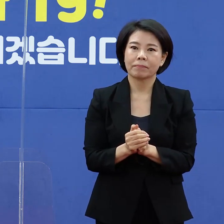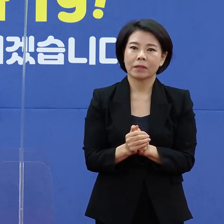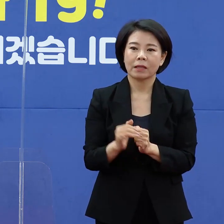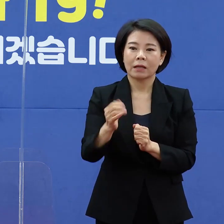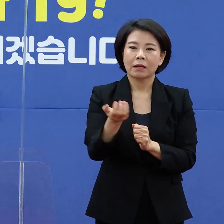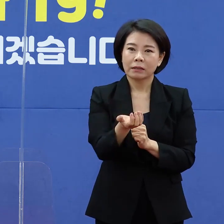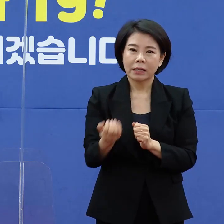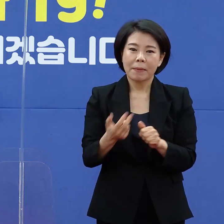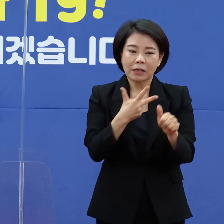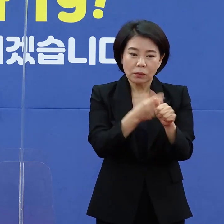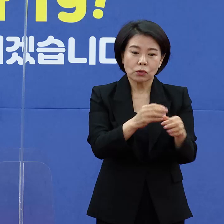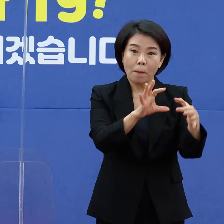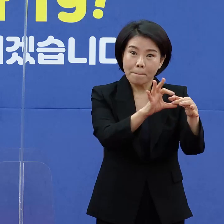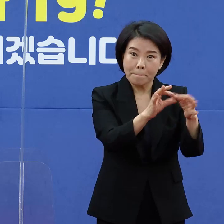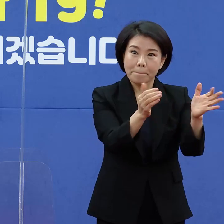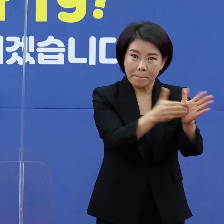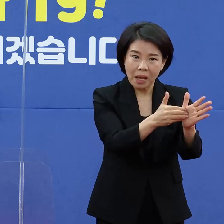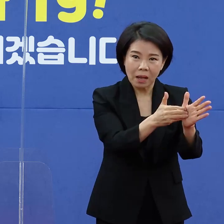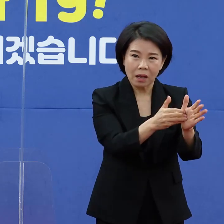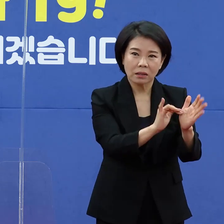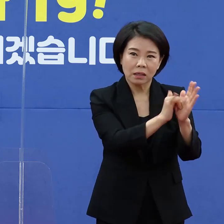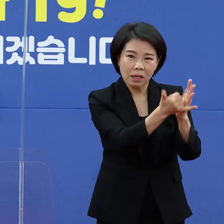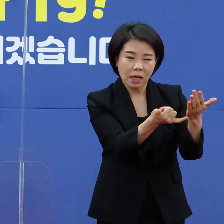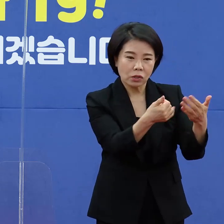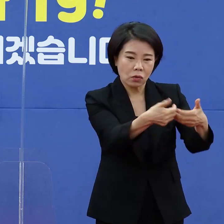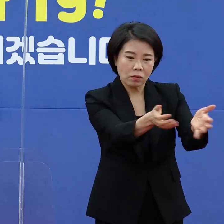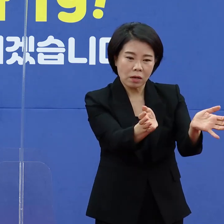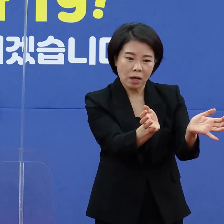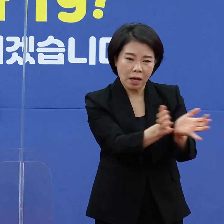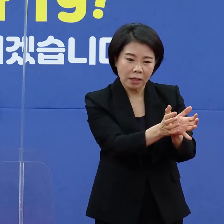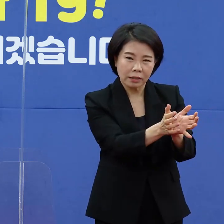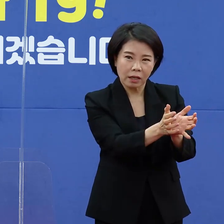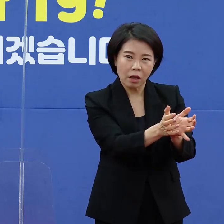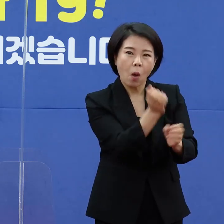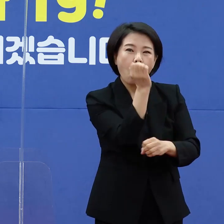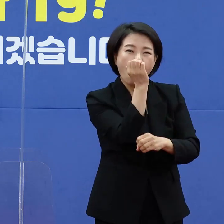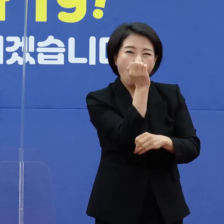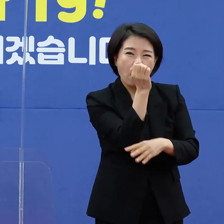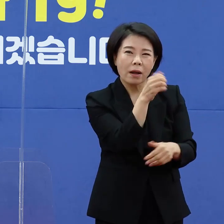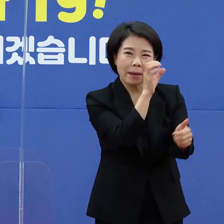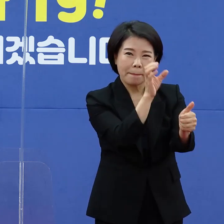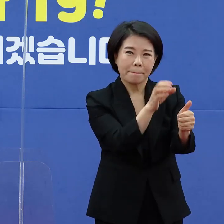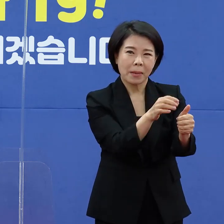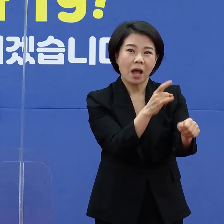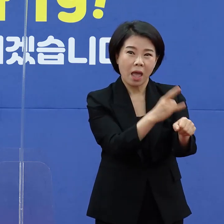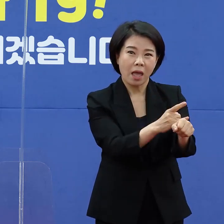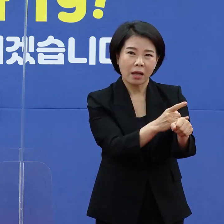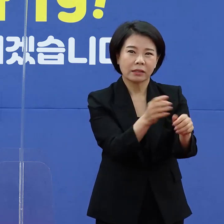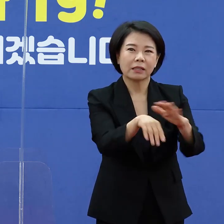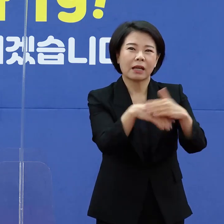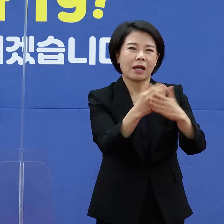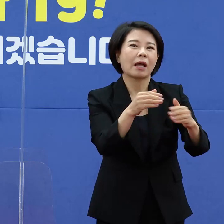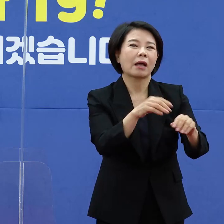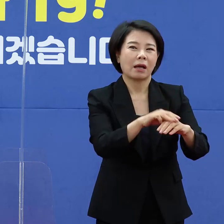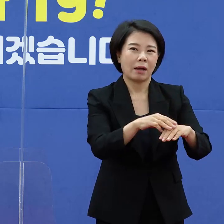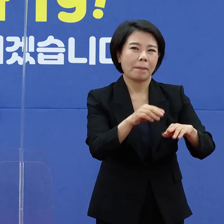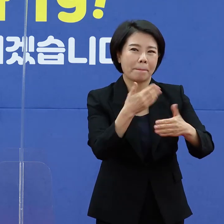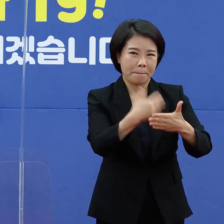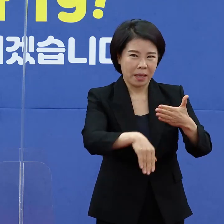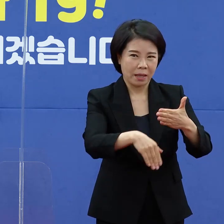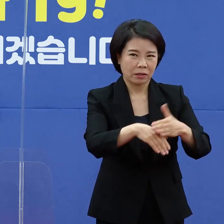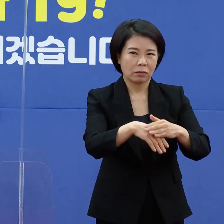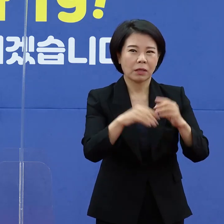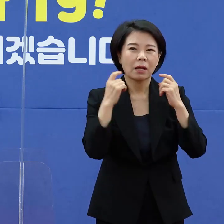예방접종 완료자는 가족 공동격리 의무에서 제외되고 수동 감시 대상으로